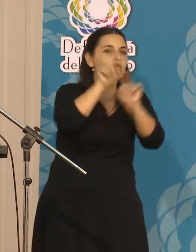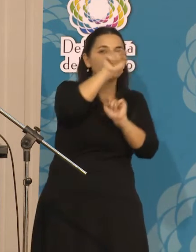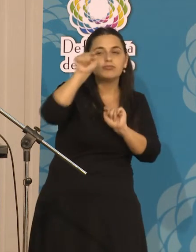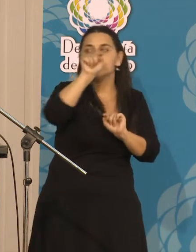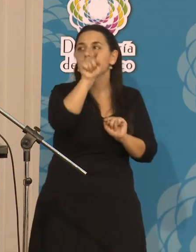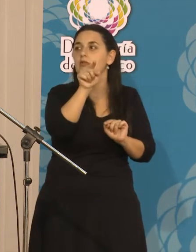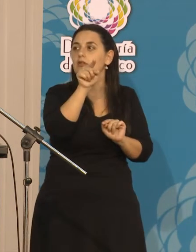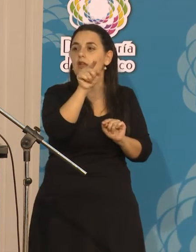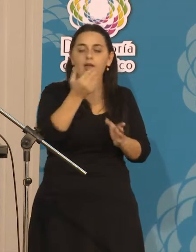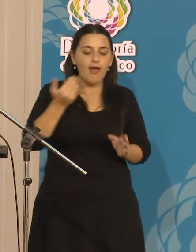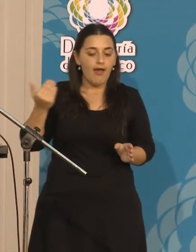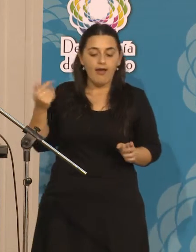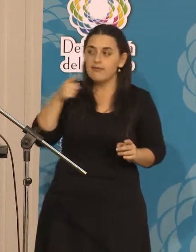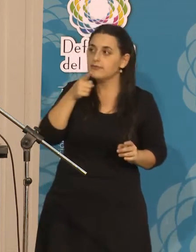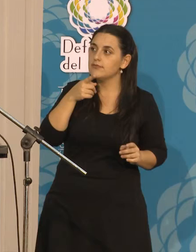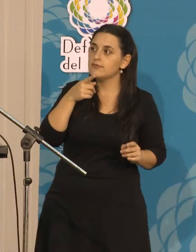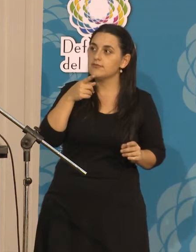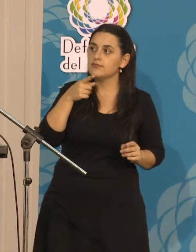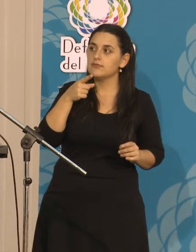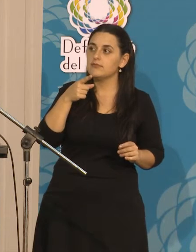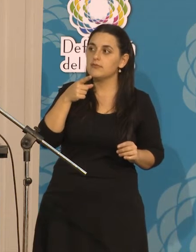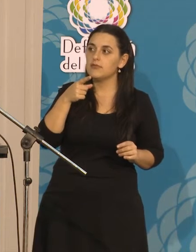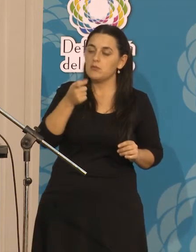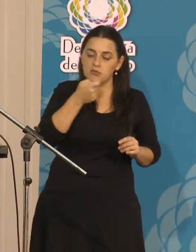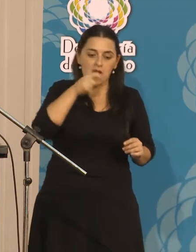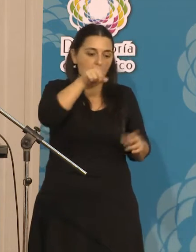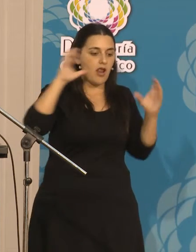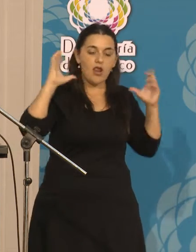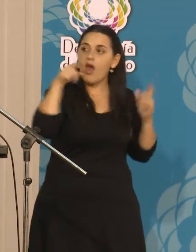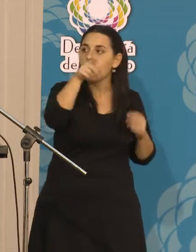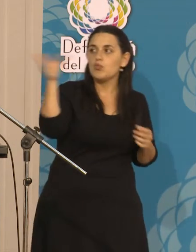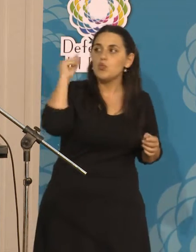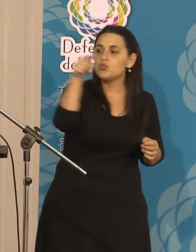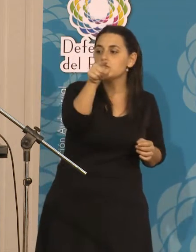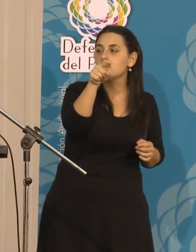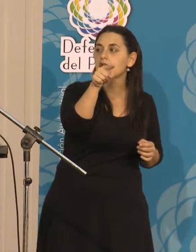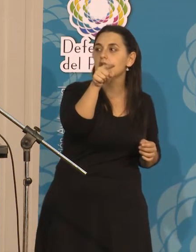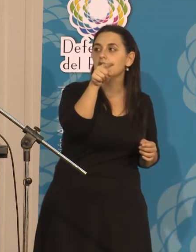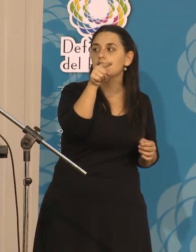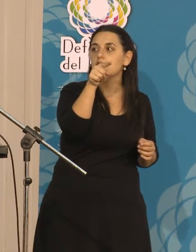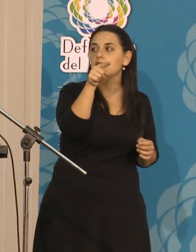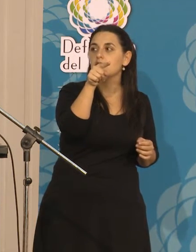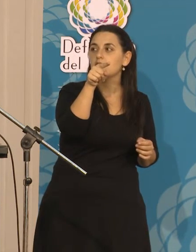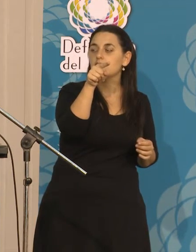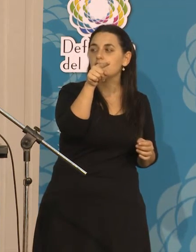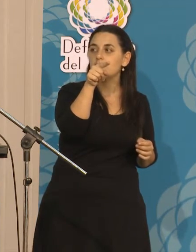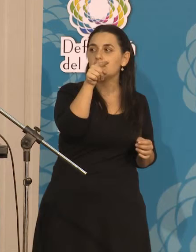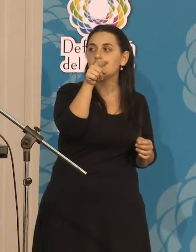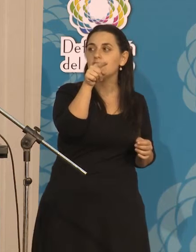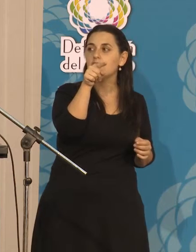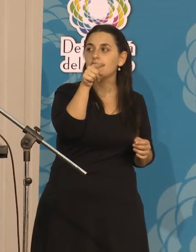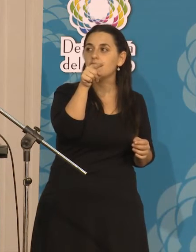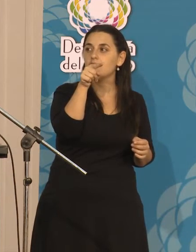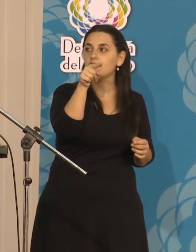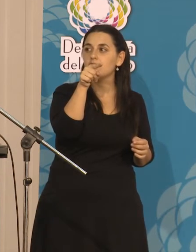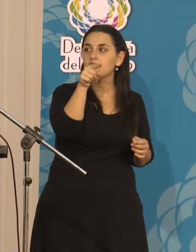teníamos que escuchar únicamente Radio